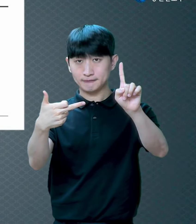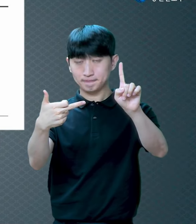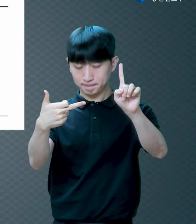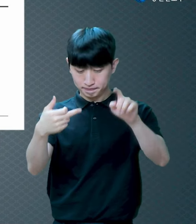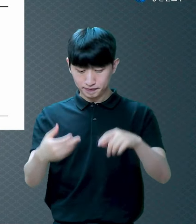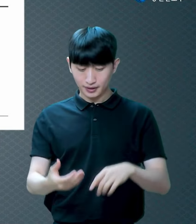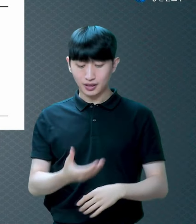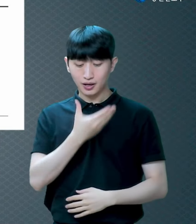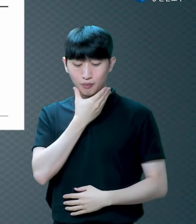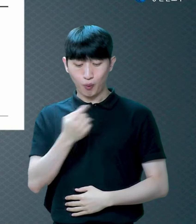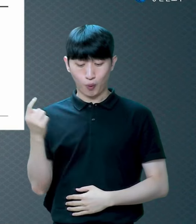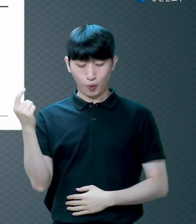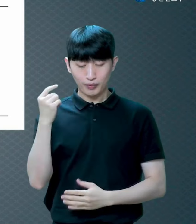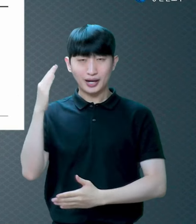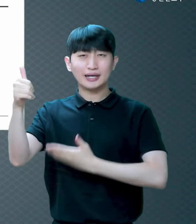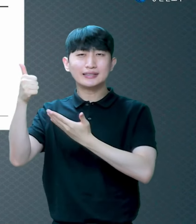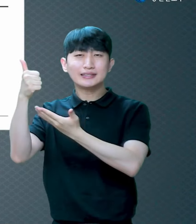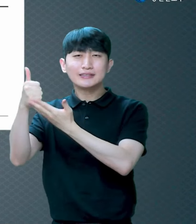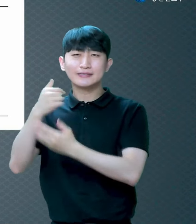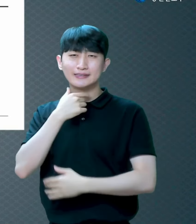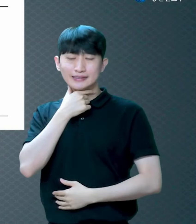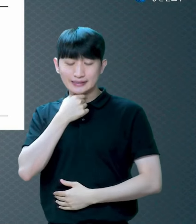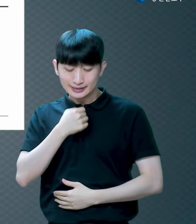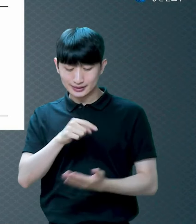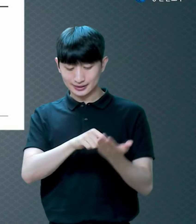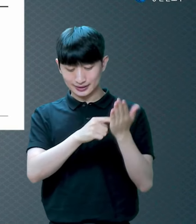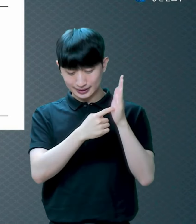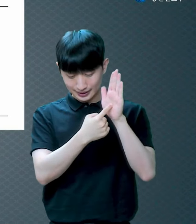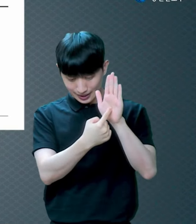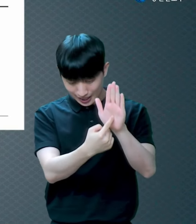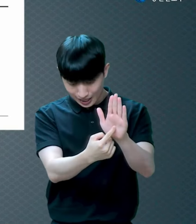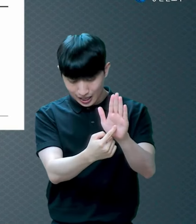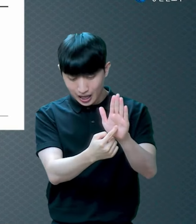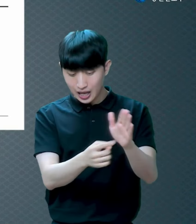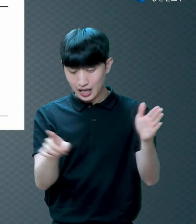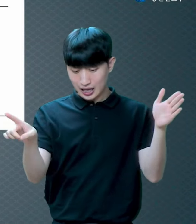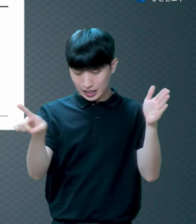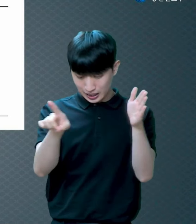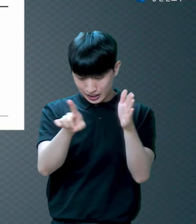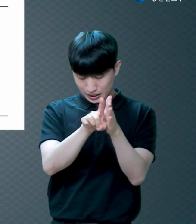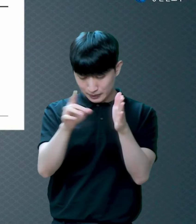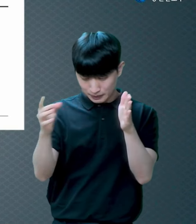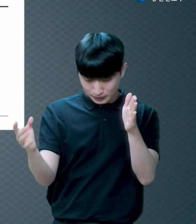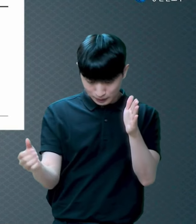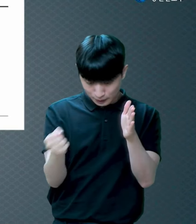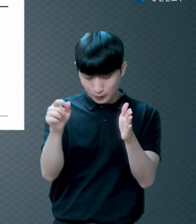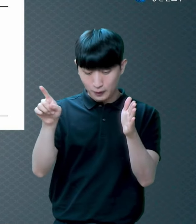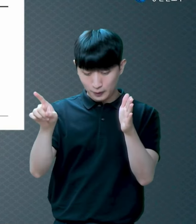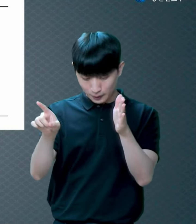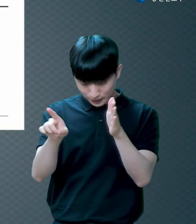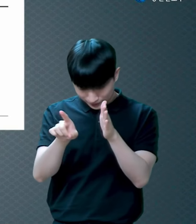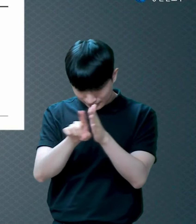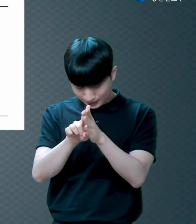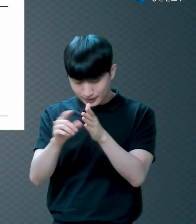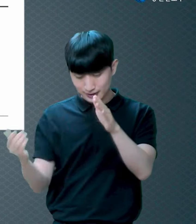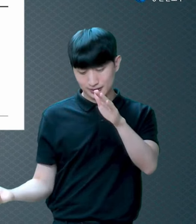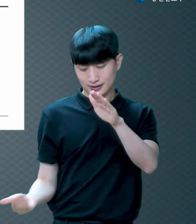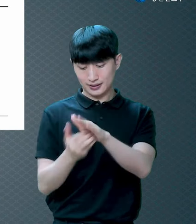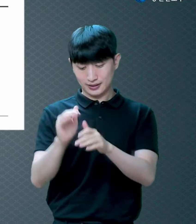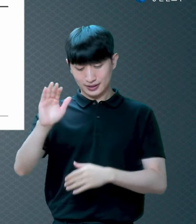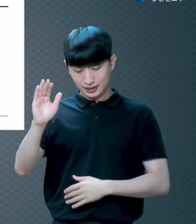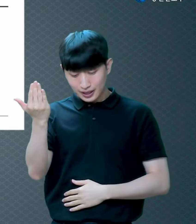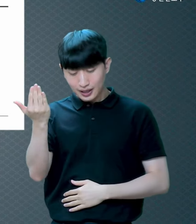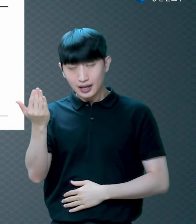나타나서 믿음으로 믿음에 이르게 하나니 기록된 바 오직 의의는